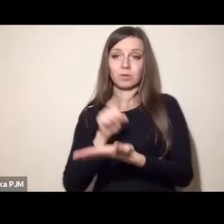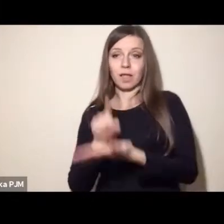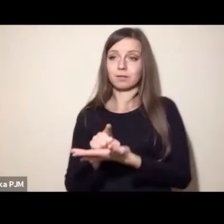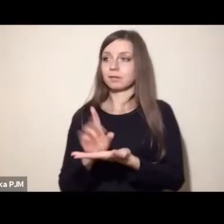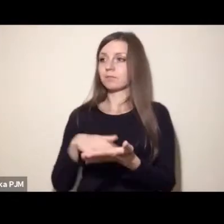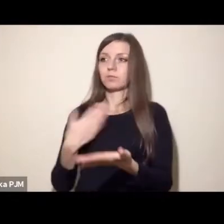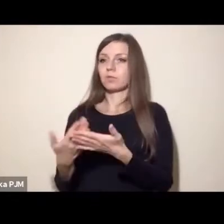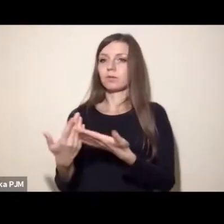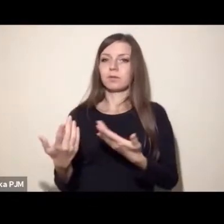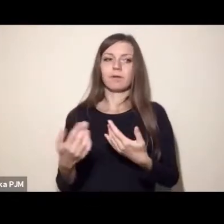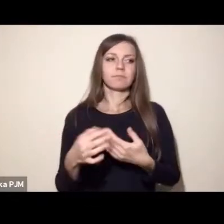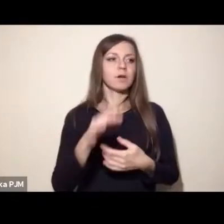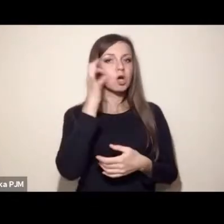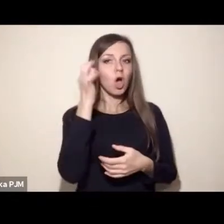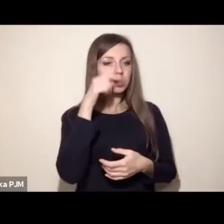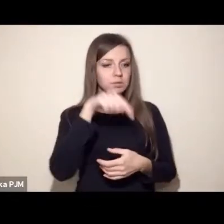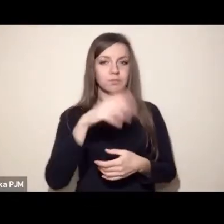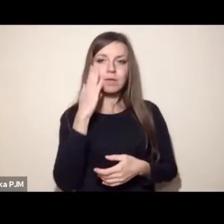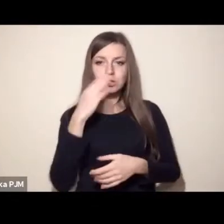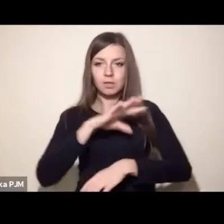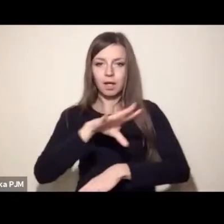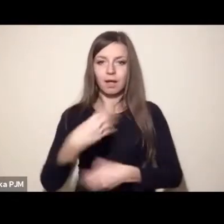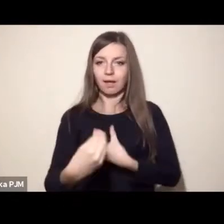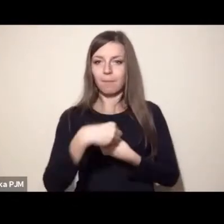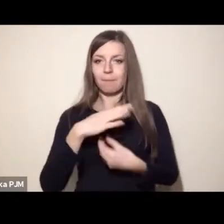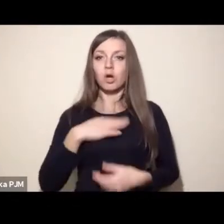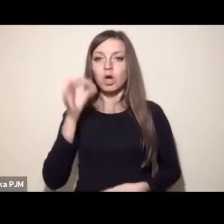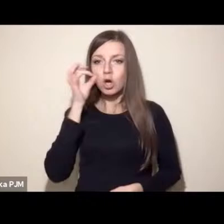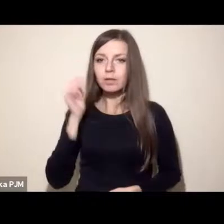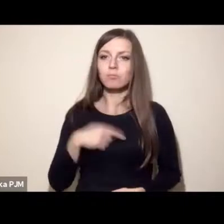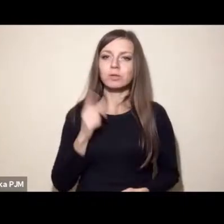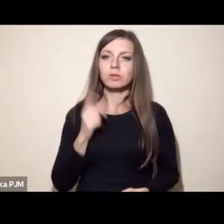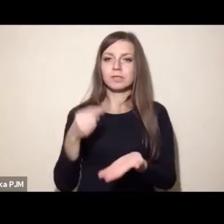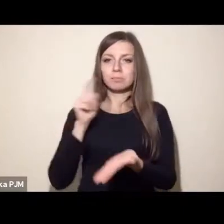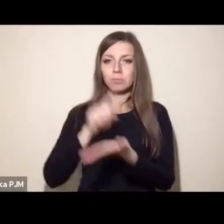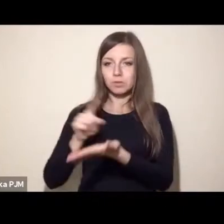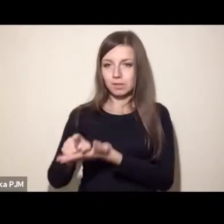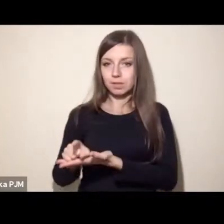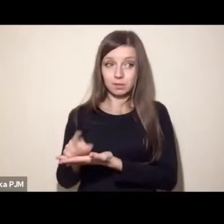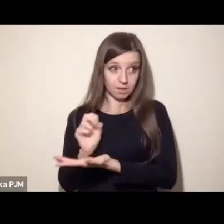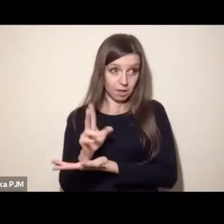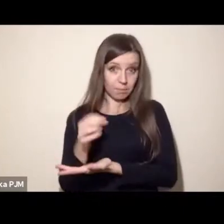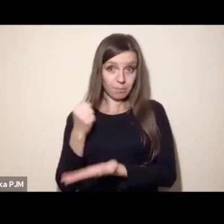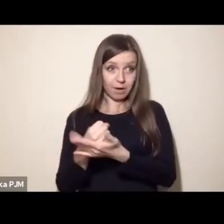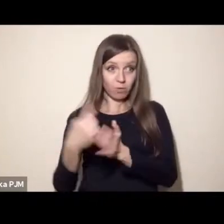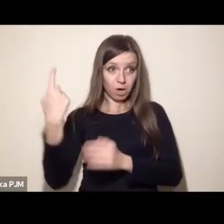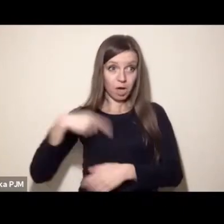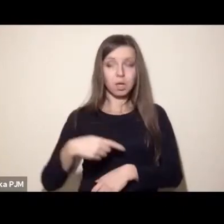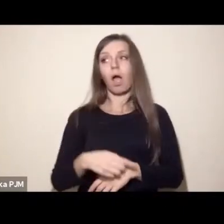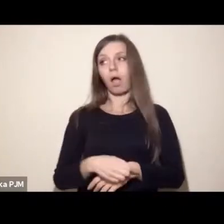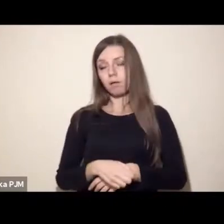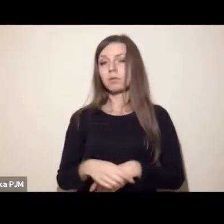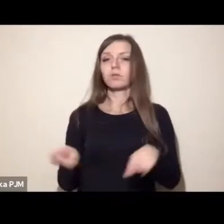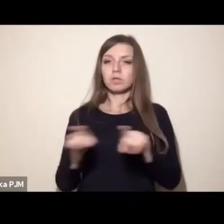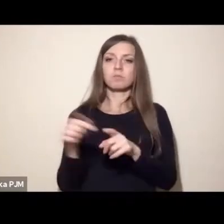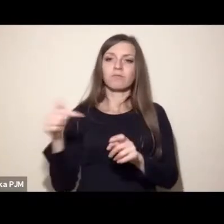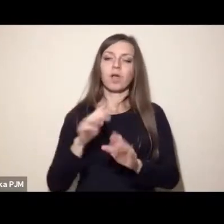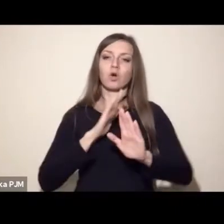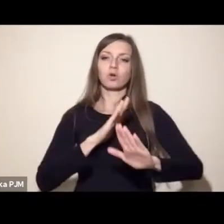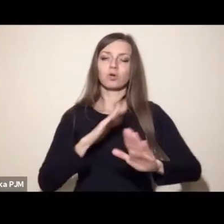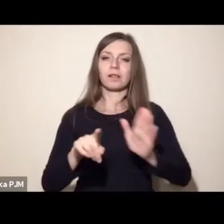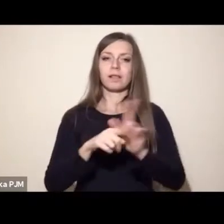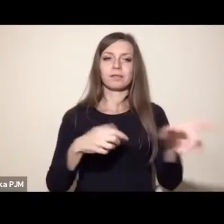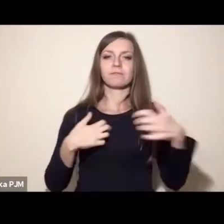mieszka z dami kot czy pies, tak samo uważam, że powinno za tym iść pewna ochrona ze strony państwa i